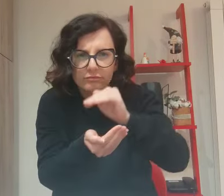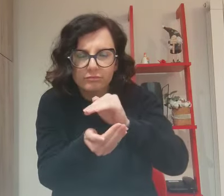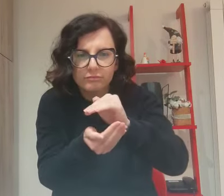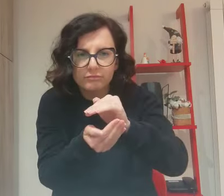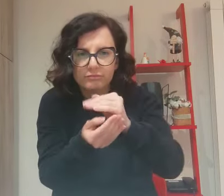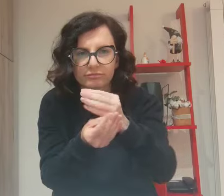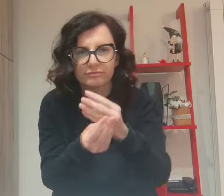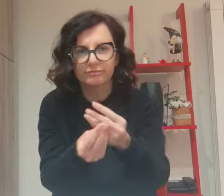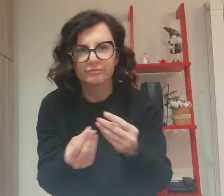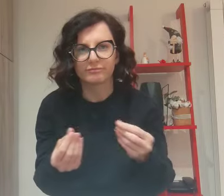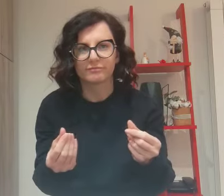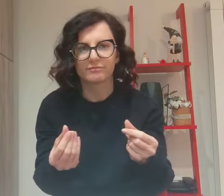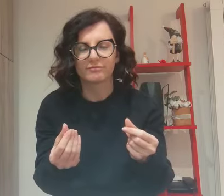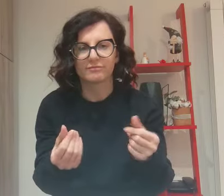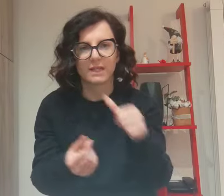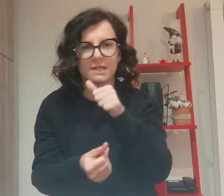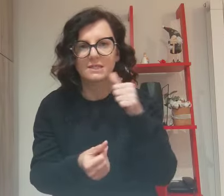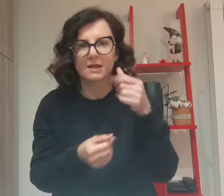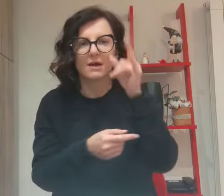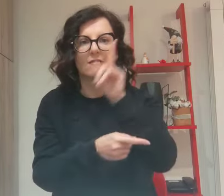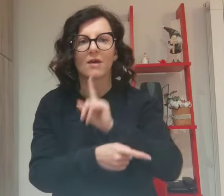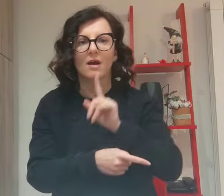fa luce a tutti quelli che sono nella casa.